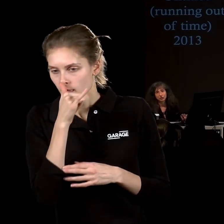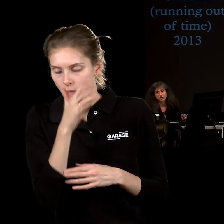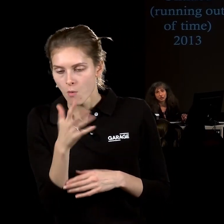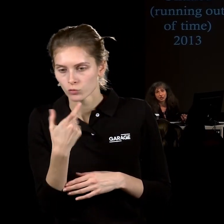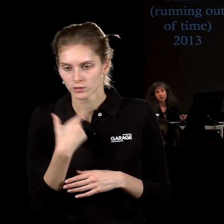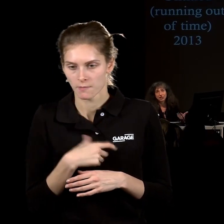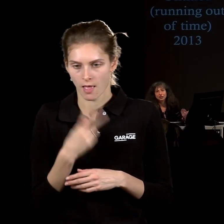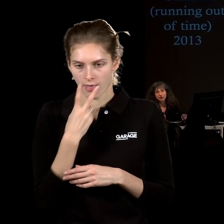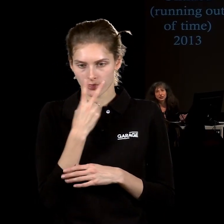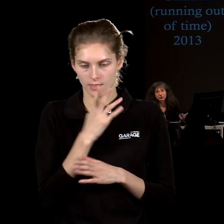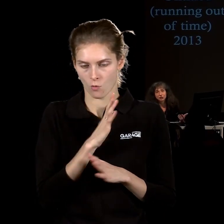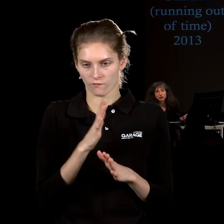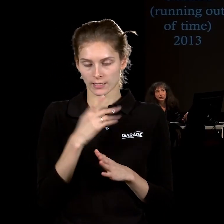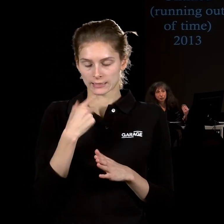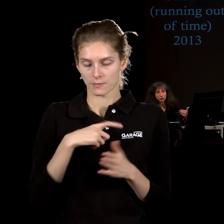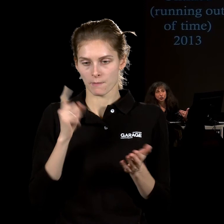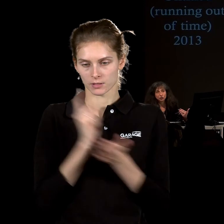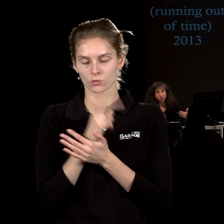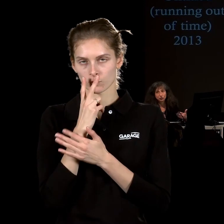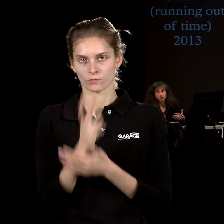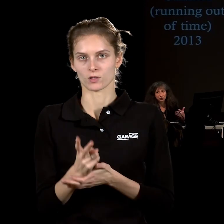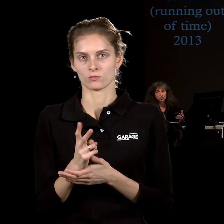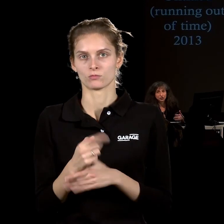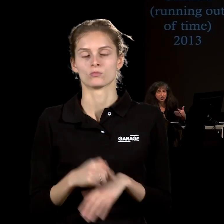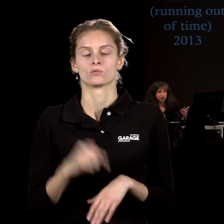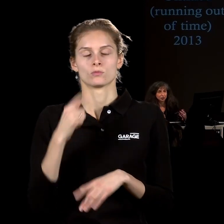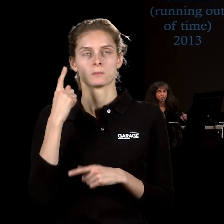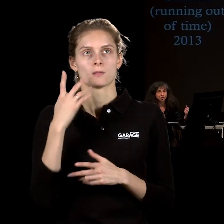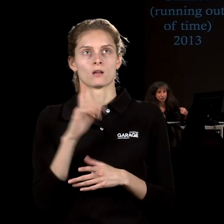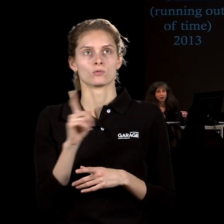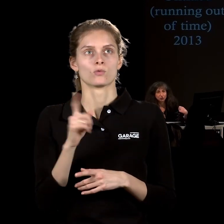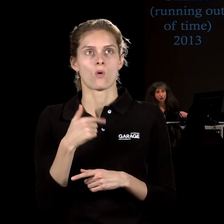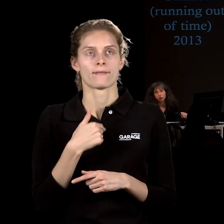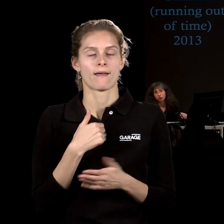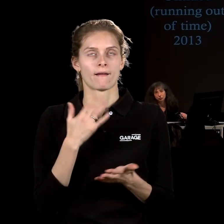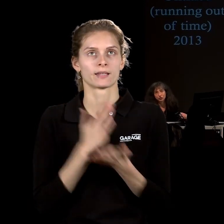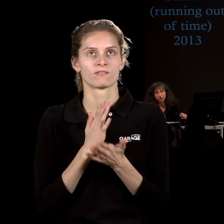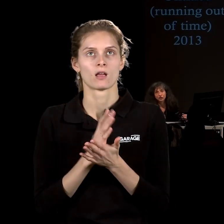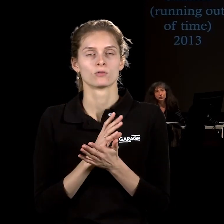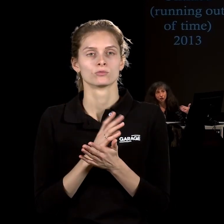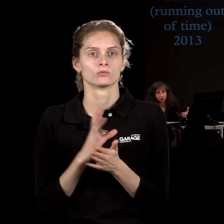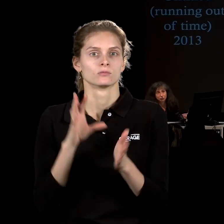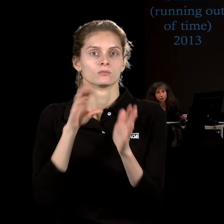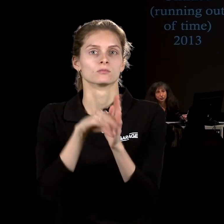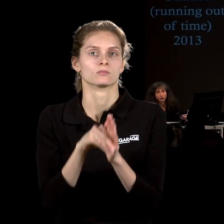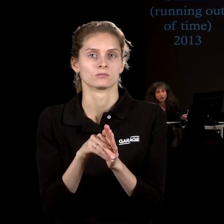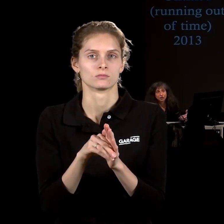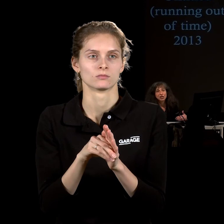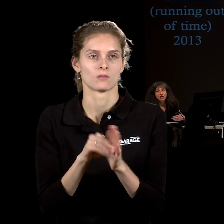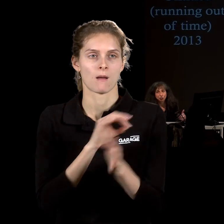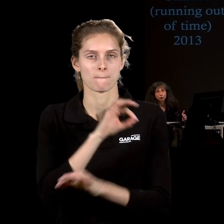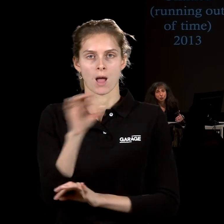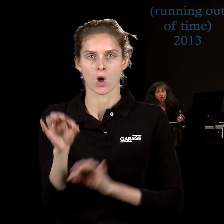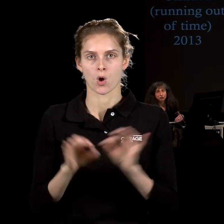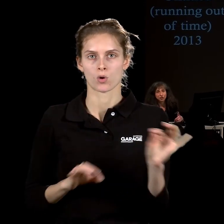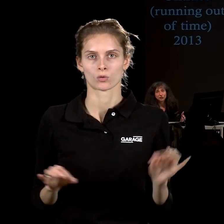себя, не отразиться в них и не почувствовать себя, собственно, непонятно, наглядно, что он является частью этого произведения, частью этого проекта,